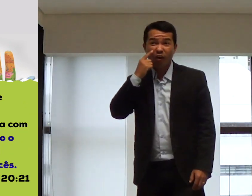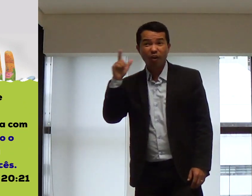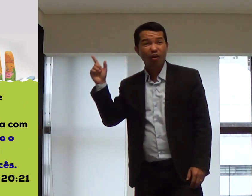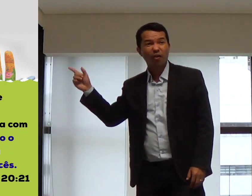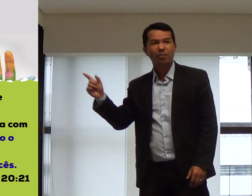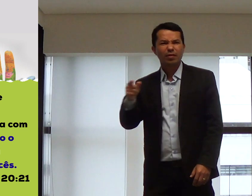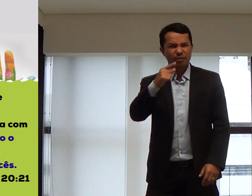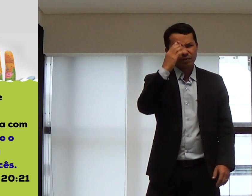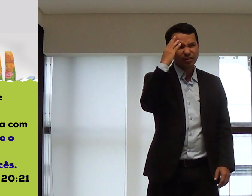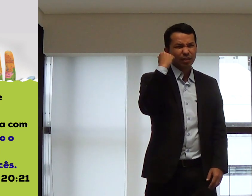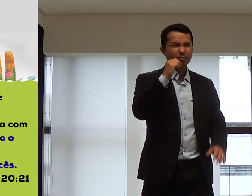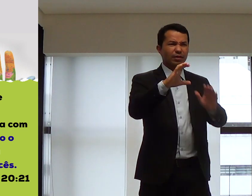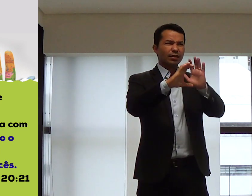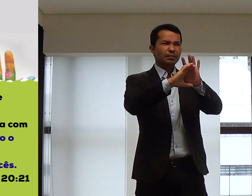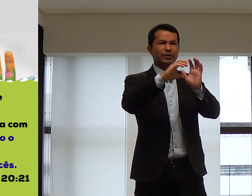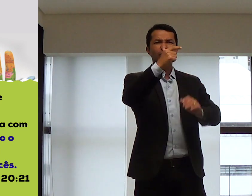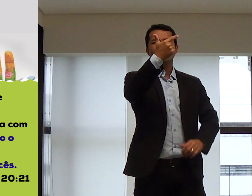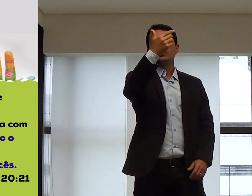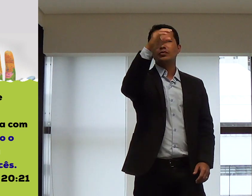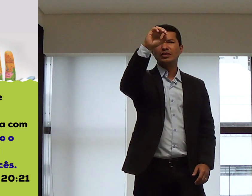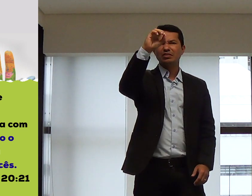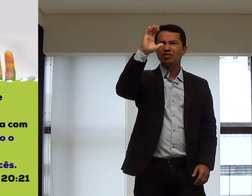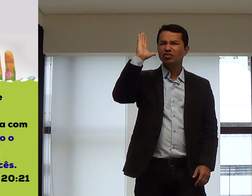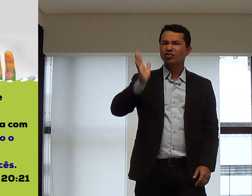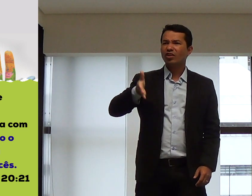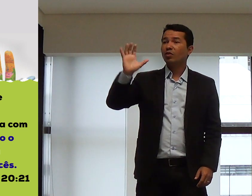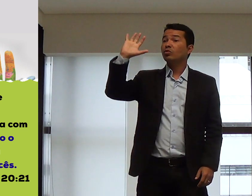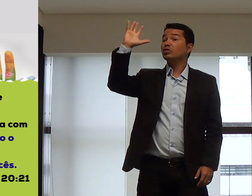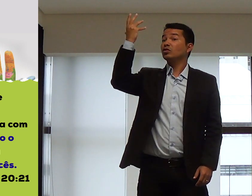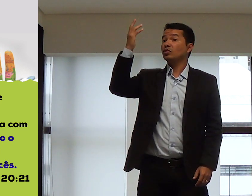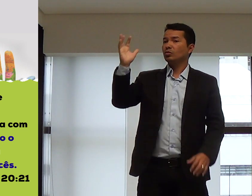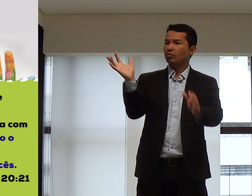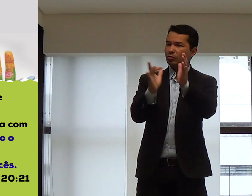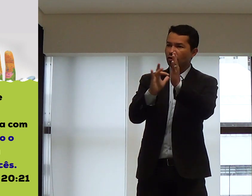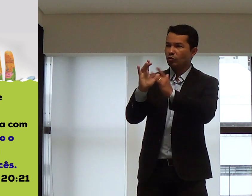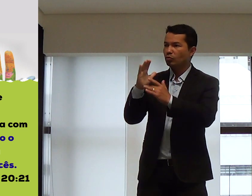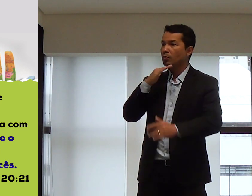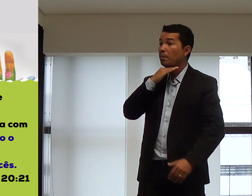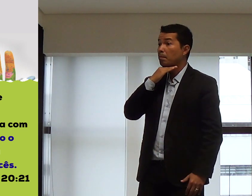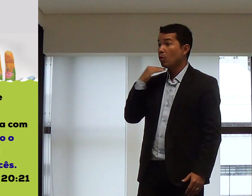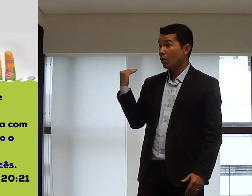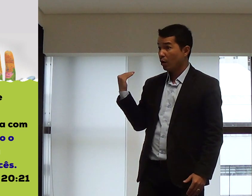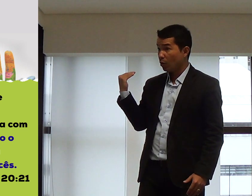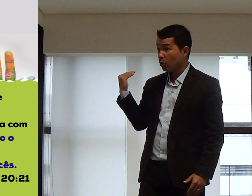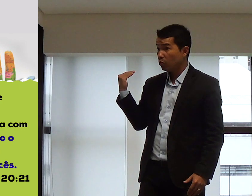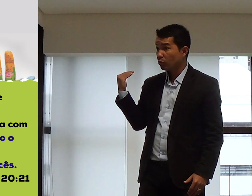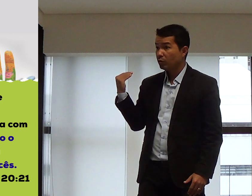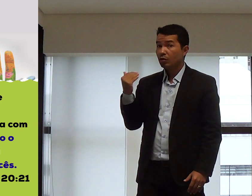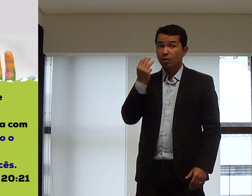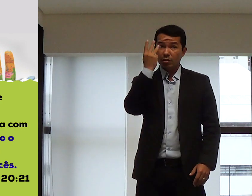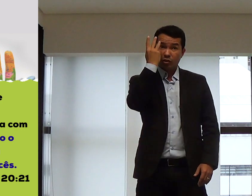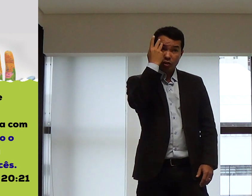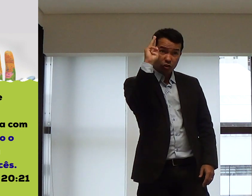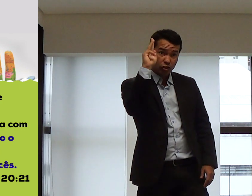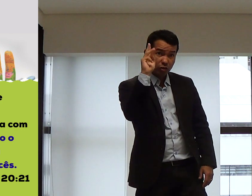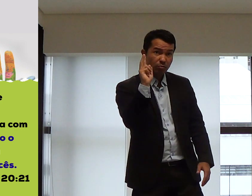Olha o que diz. Sabe, no capítulo 20, aconteceu que Jesus já havia morrido.